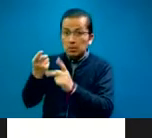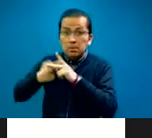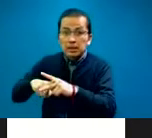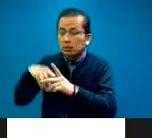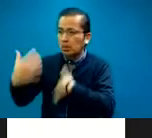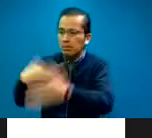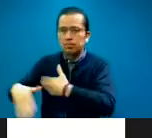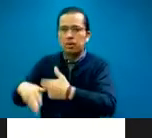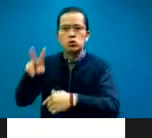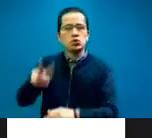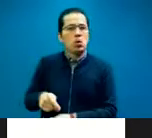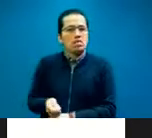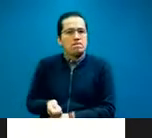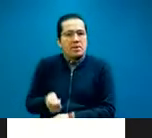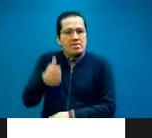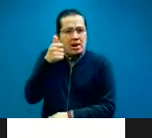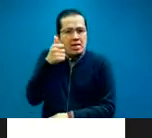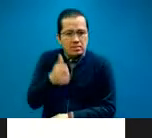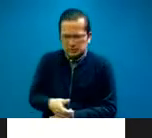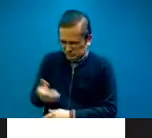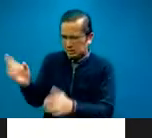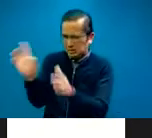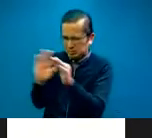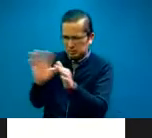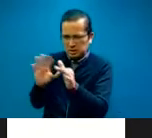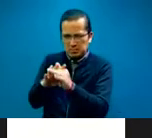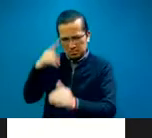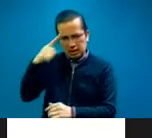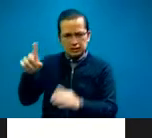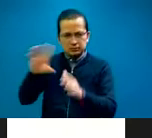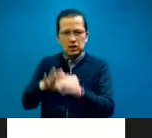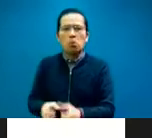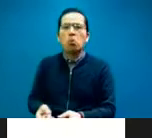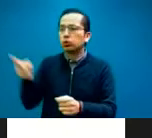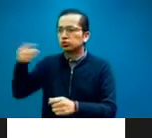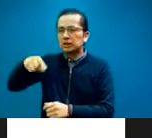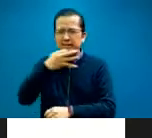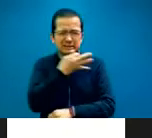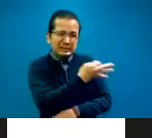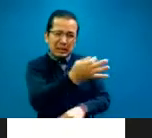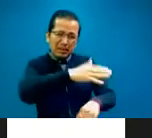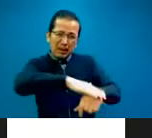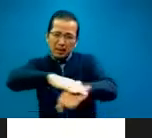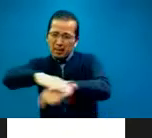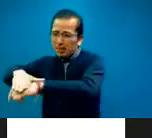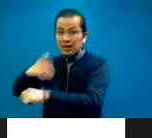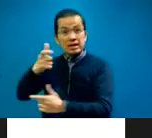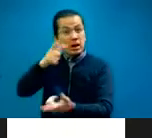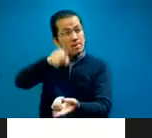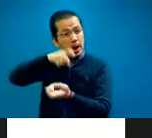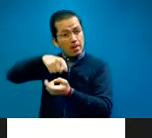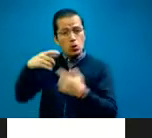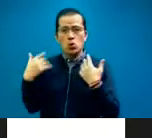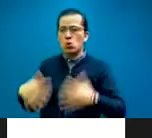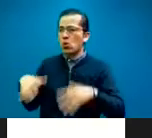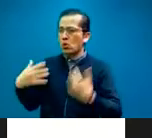por favor, ¿entendrías lo que se logró juntar? Gracias, el llamado que ustedes hicieron, ¡guau! Fue